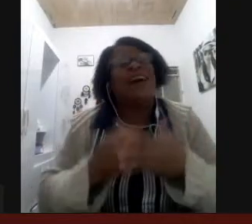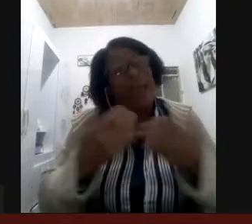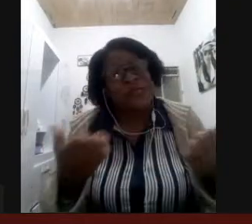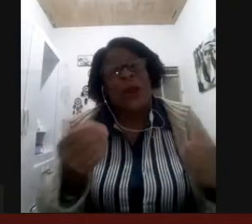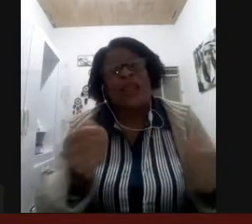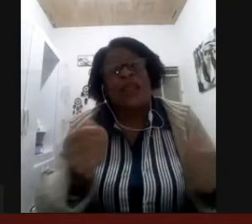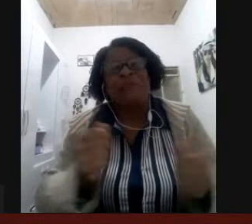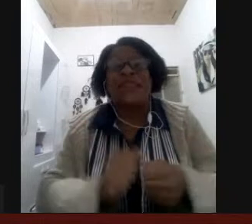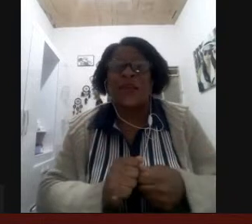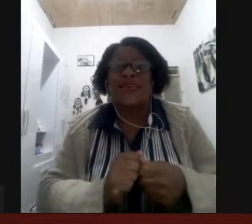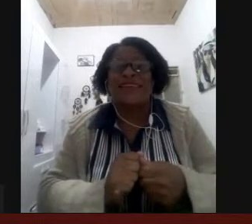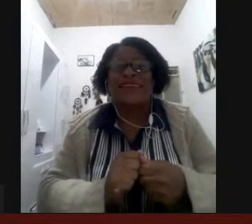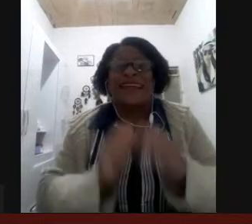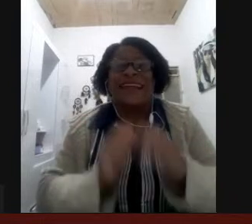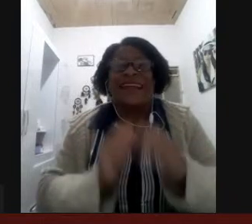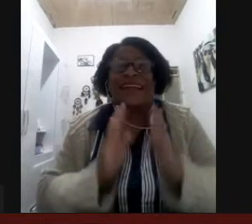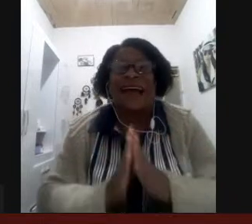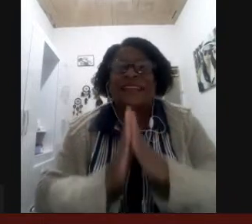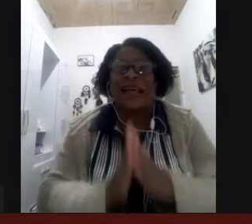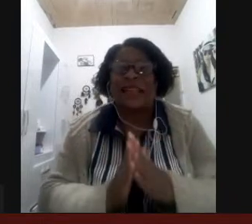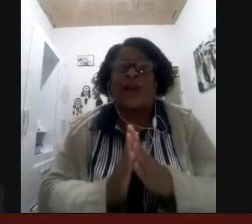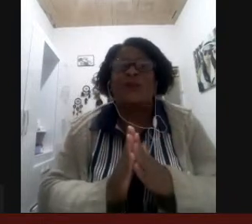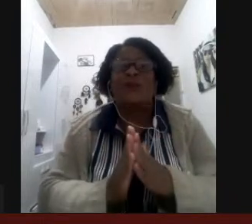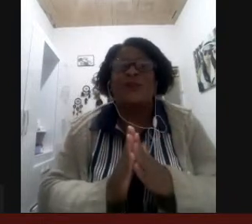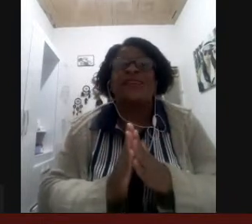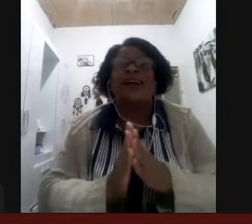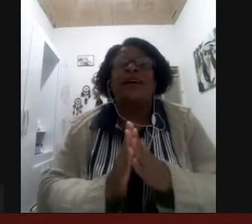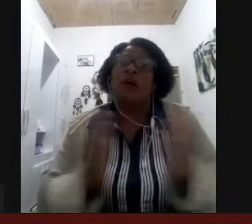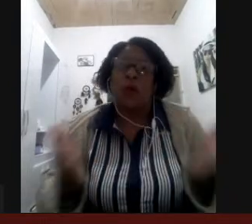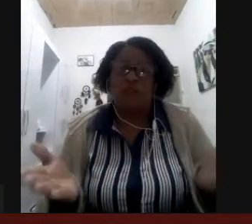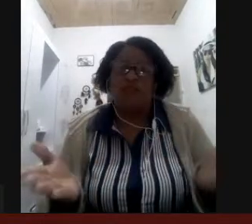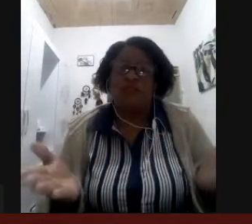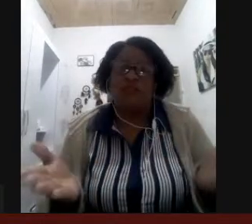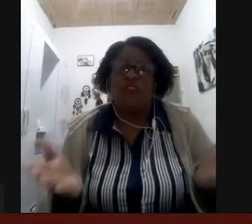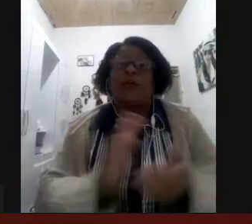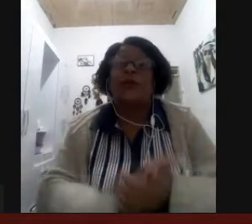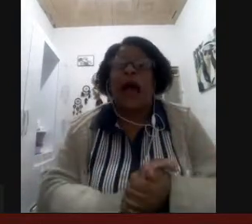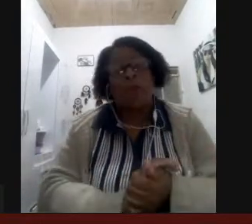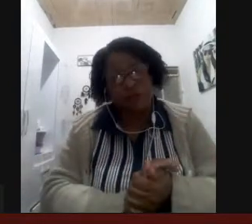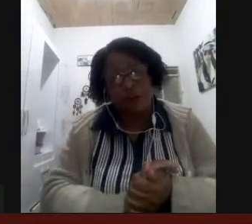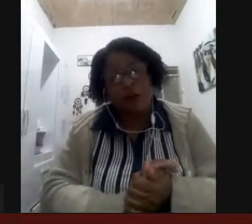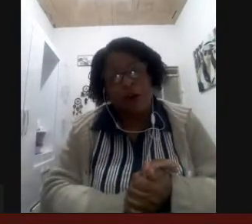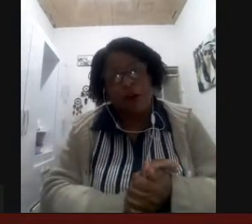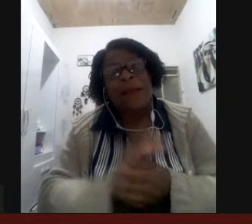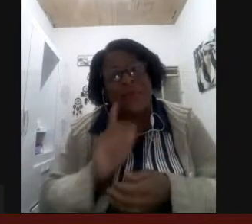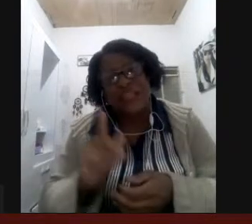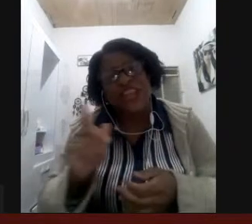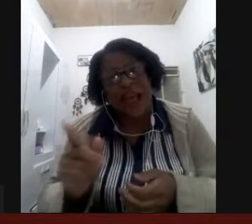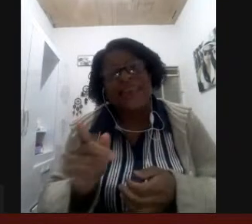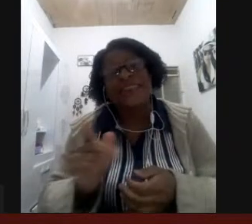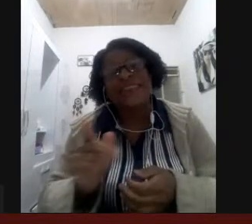a escola de língua graças a Deus o governo aprovou para Minas Gerais